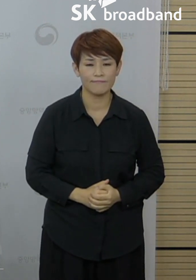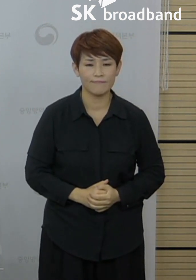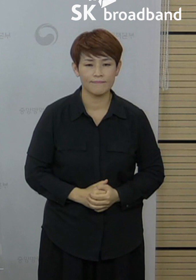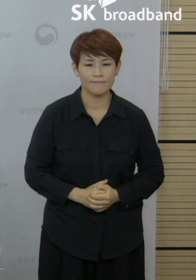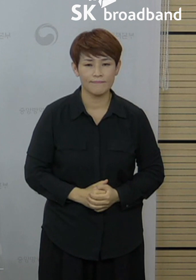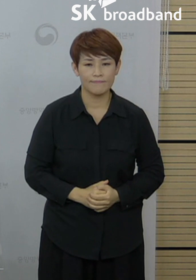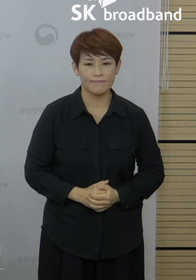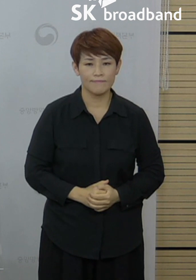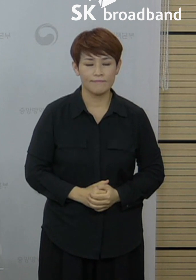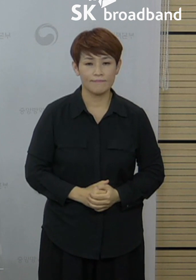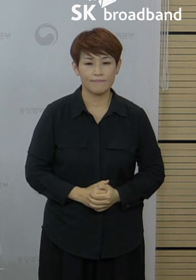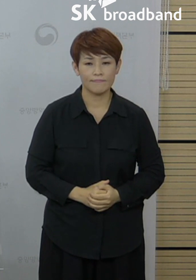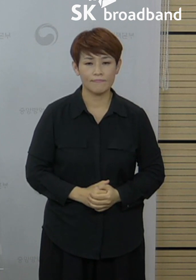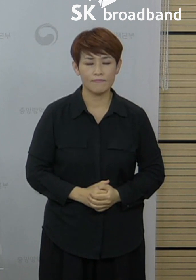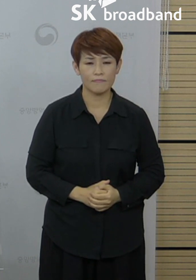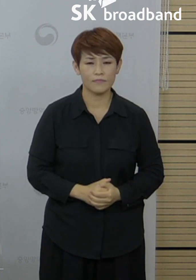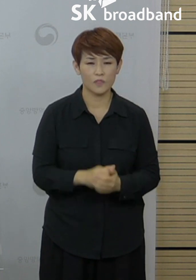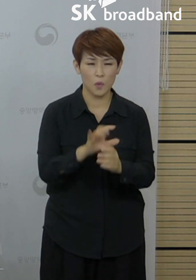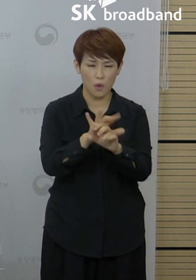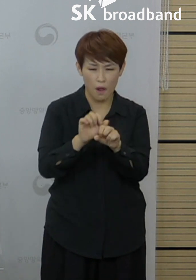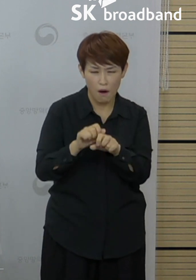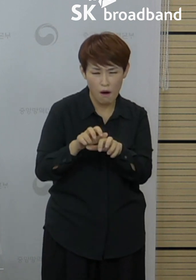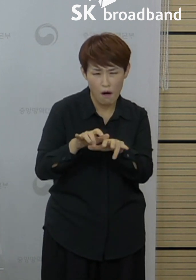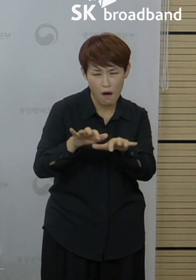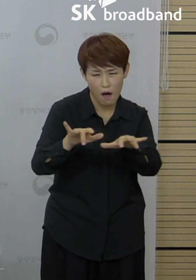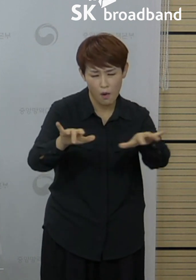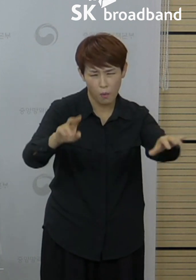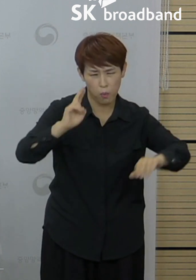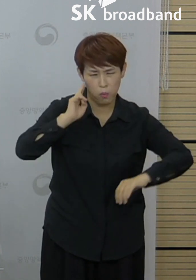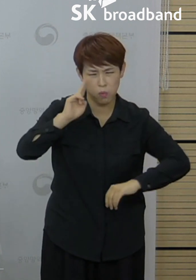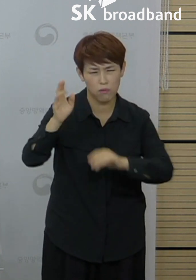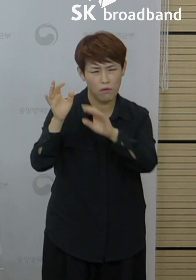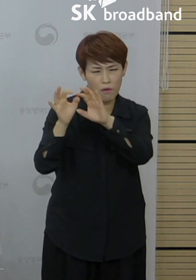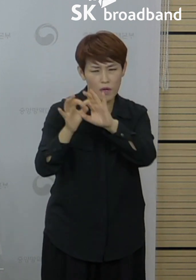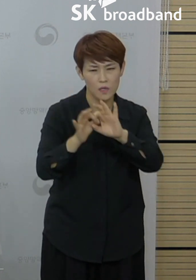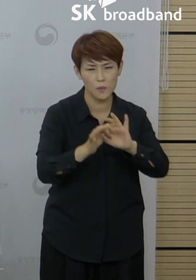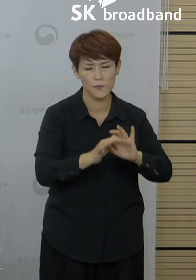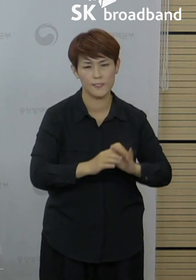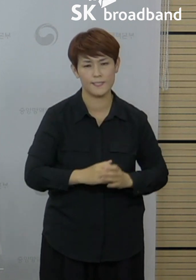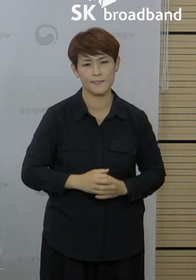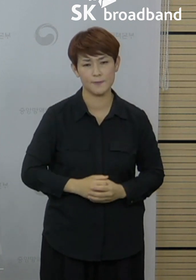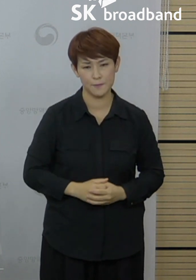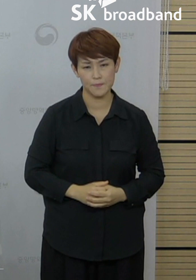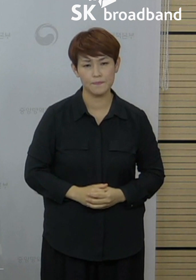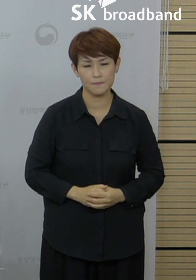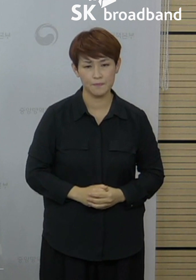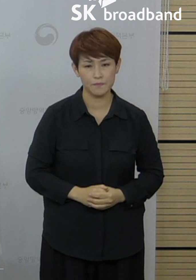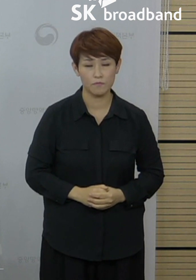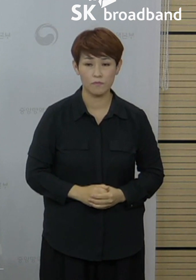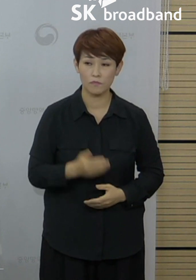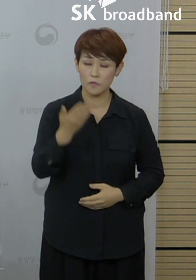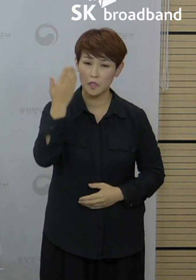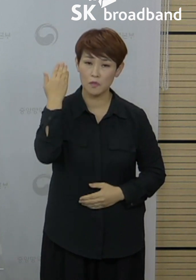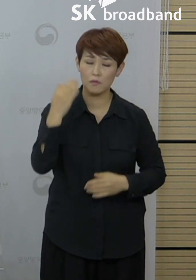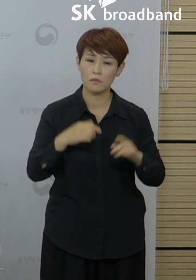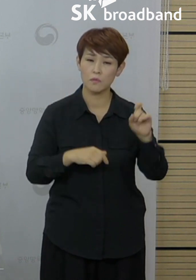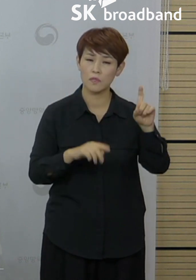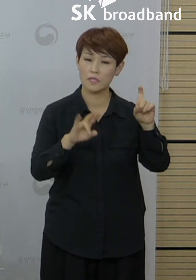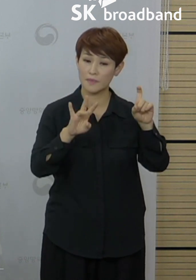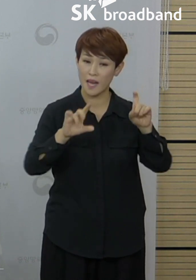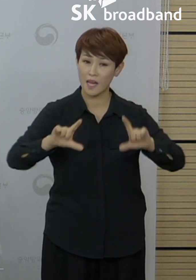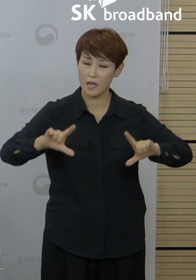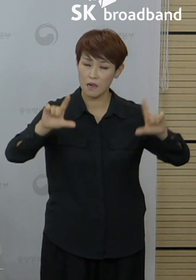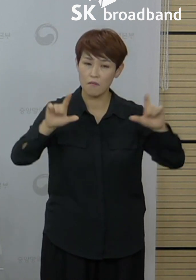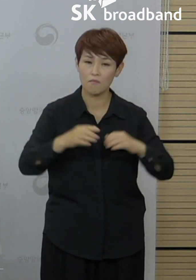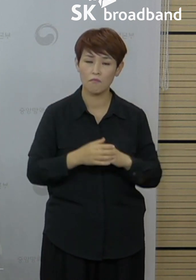그 현지의 코로나 확산세가 여전히 꺾이지 않는 모습을 보여주고 있습니다. 지난 24일 수도권